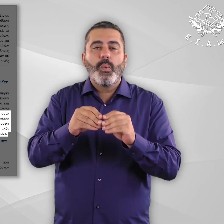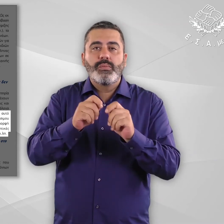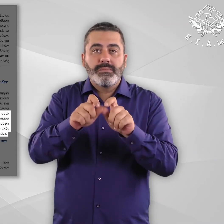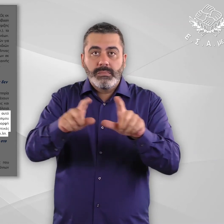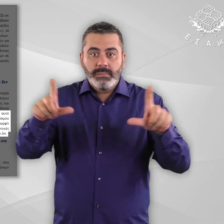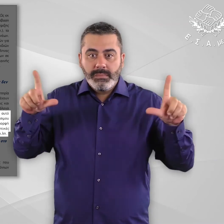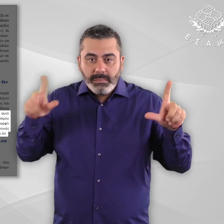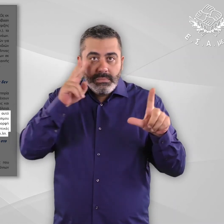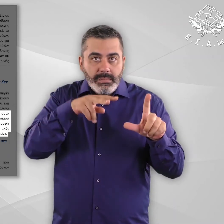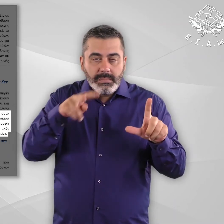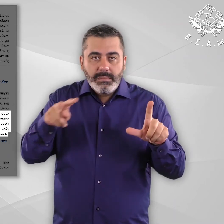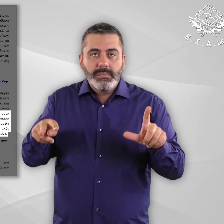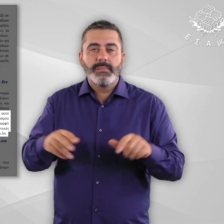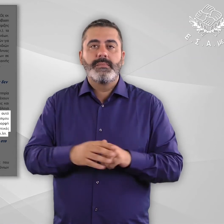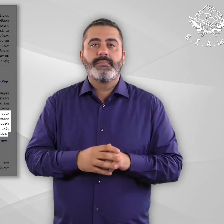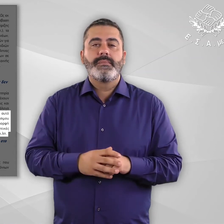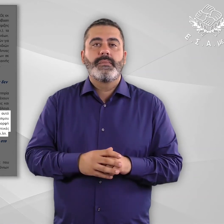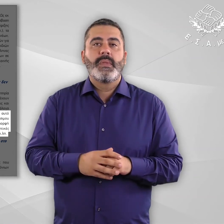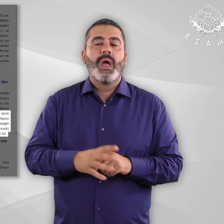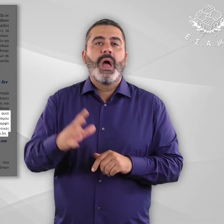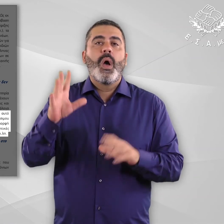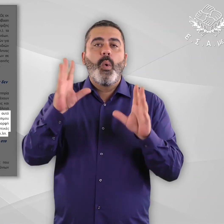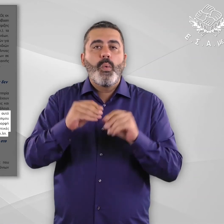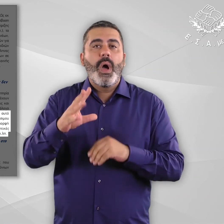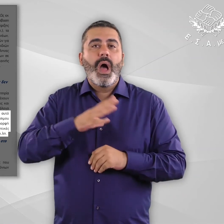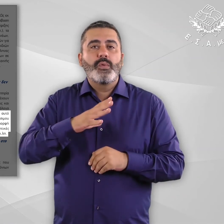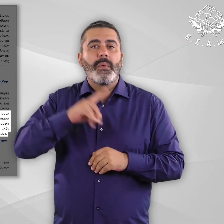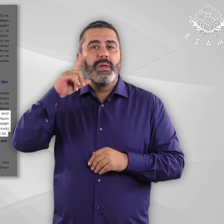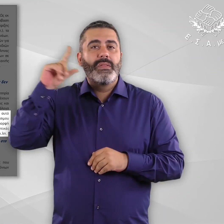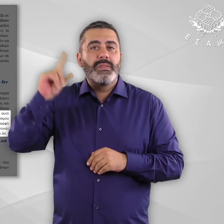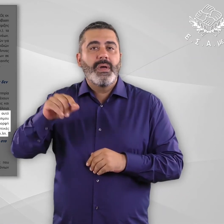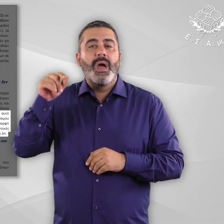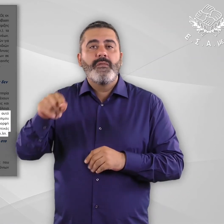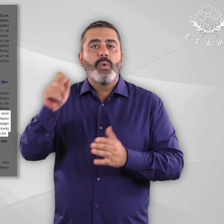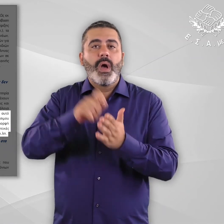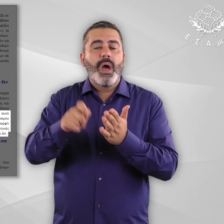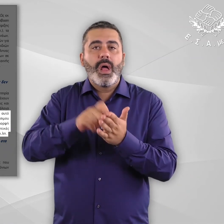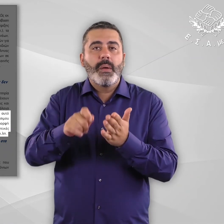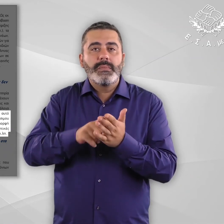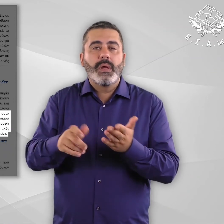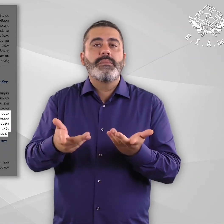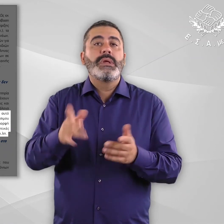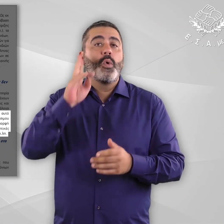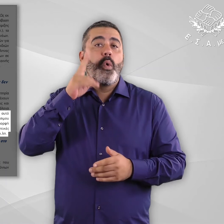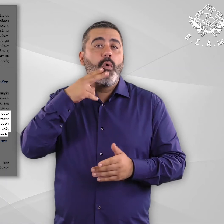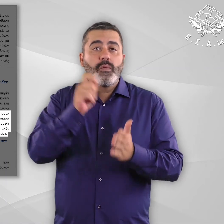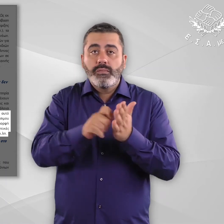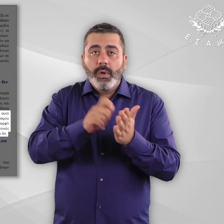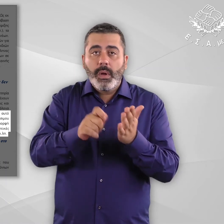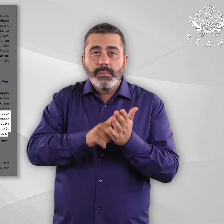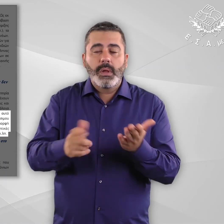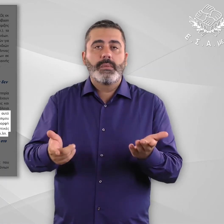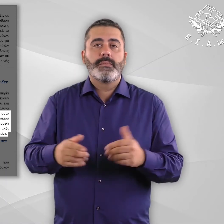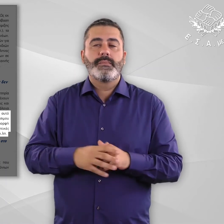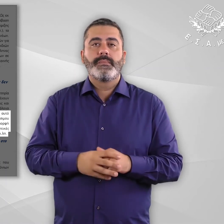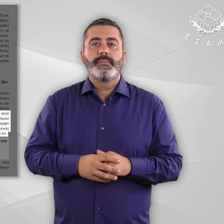εμμορφή εύκολη για ανάγνωση, easy to read, για άτομα με νοητικές αναπηρίες, γραπτή ενημέρωση για άτομα κωφά ή